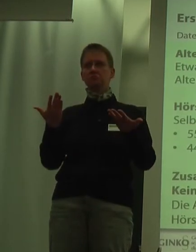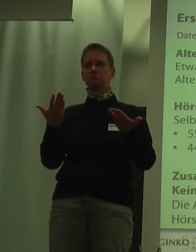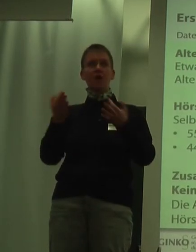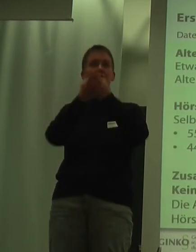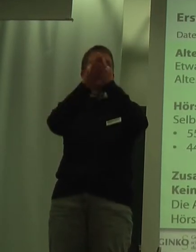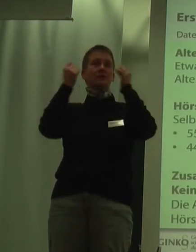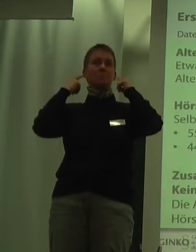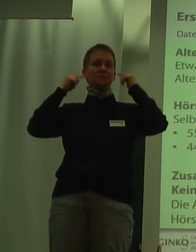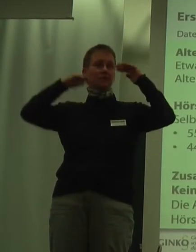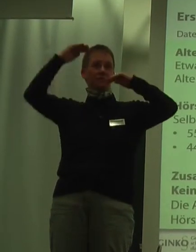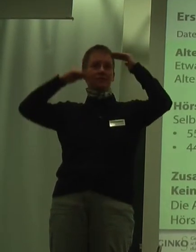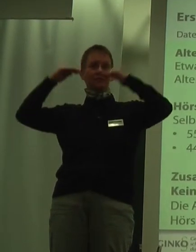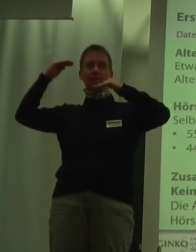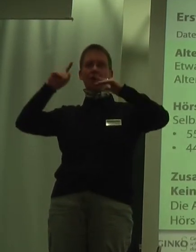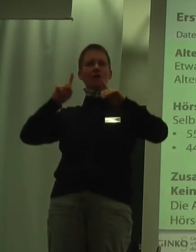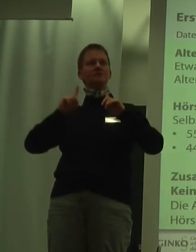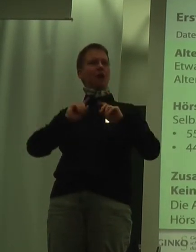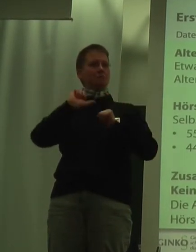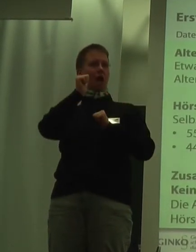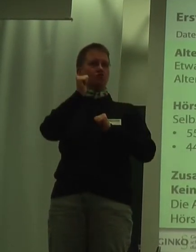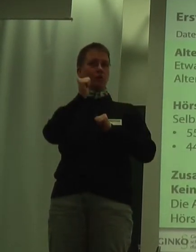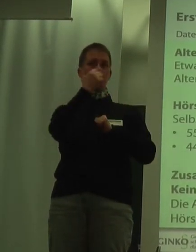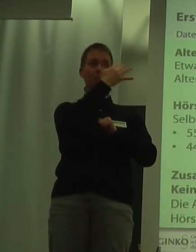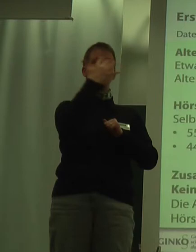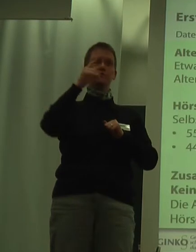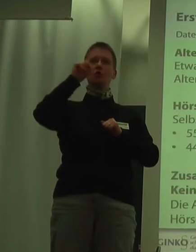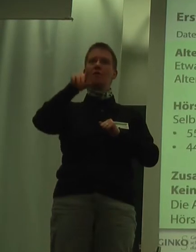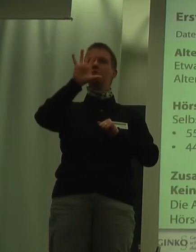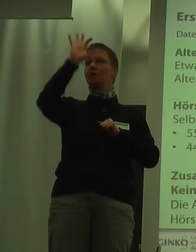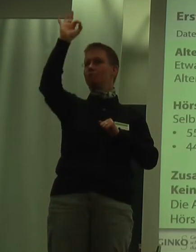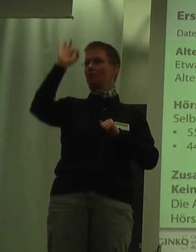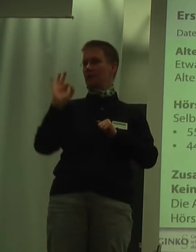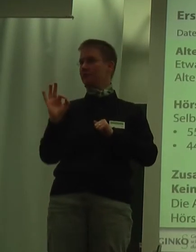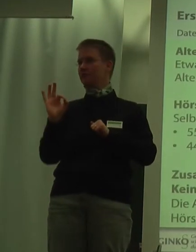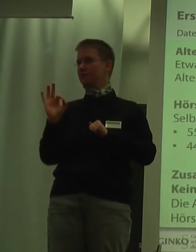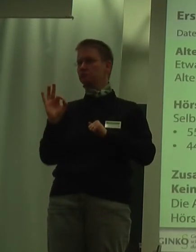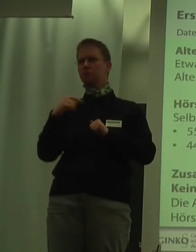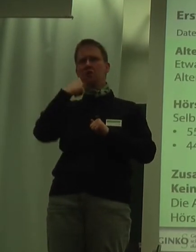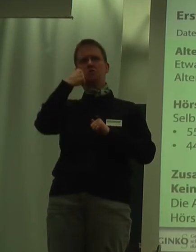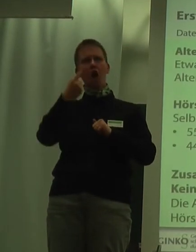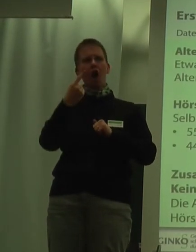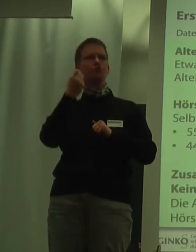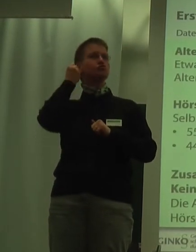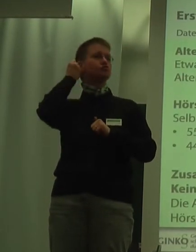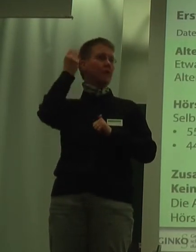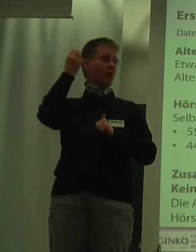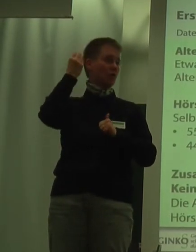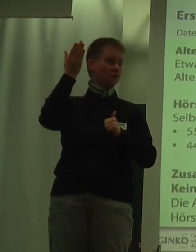natürlich, sondern es ist eine Selbsteinschätzung. 55,5 Prozent schätzen sich als schwerhörig ein, mit den